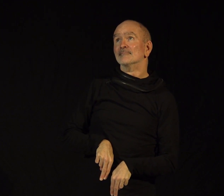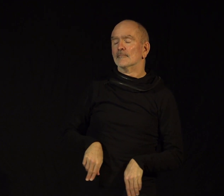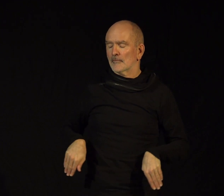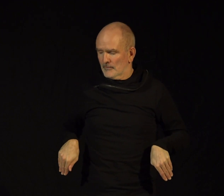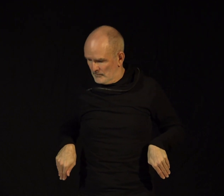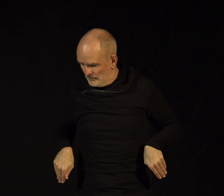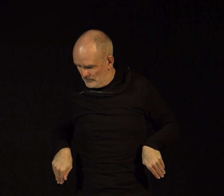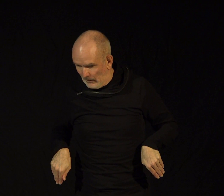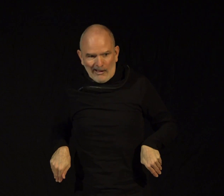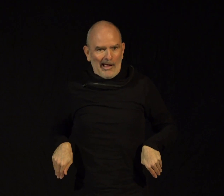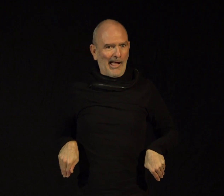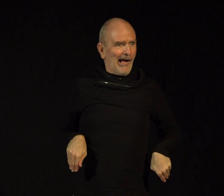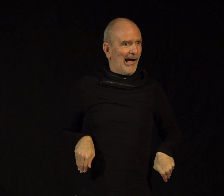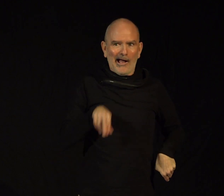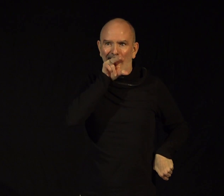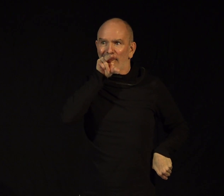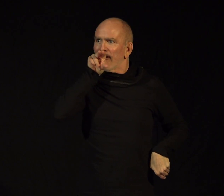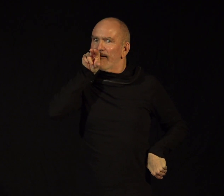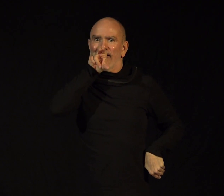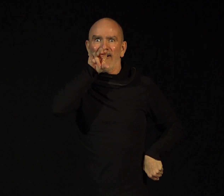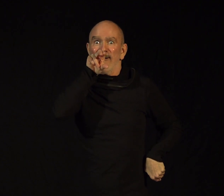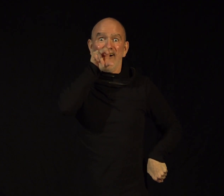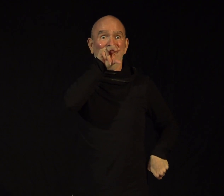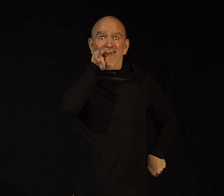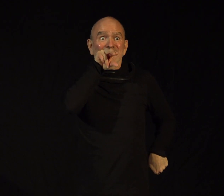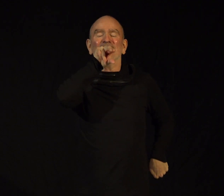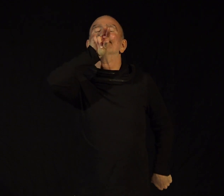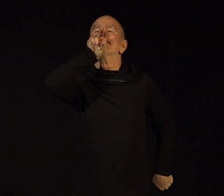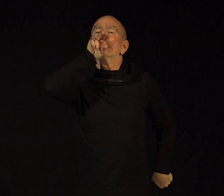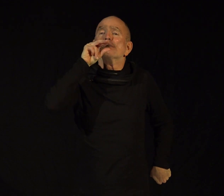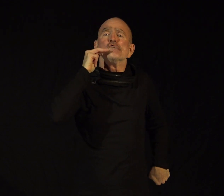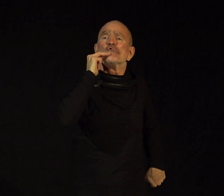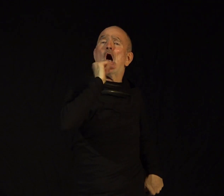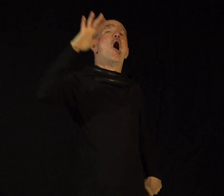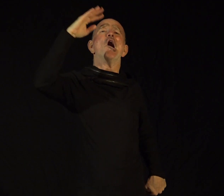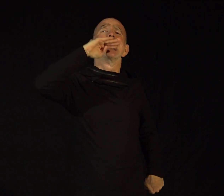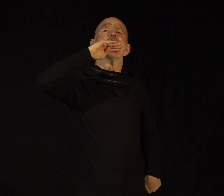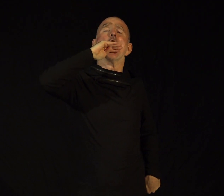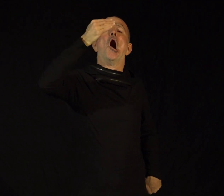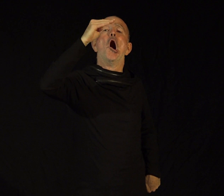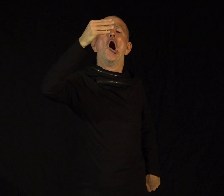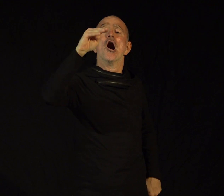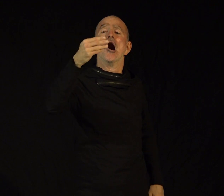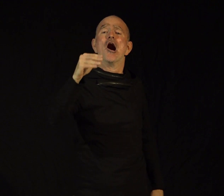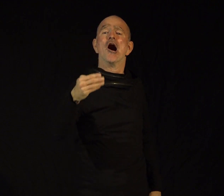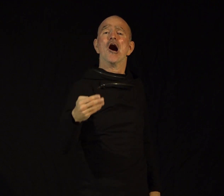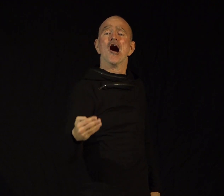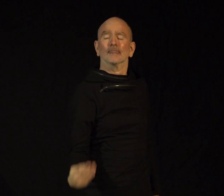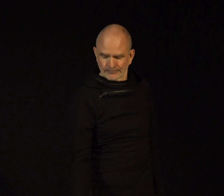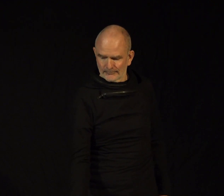À ces mots, le corbeau ne se sent pas de joie. Et pour montrer sa belle voix, il ouvre un large